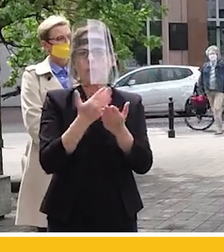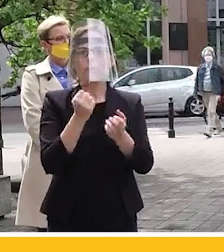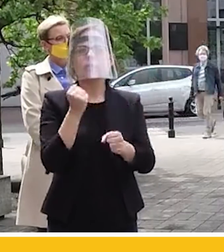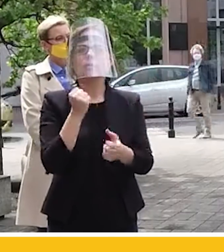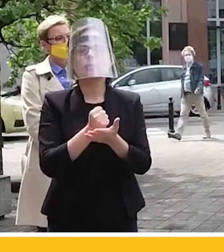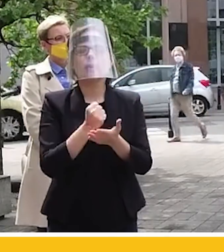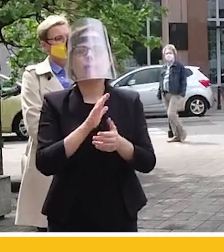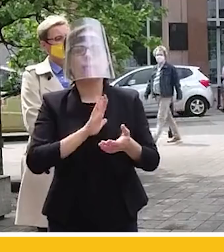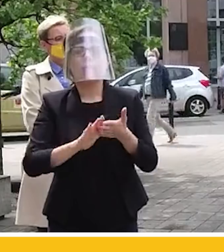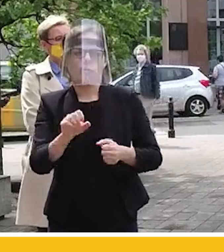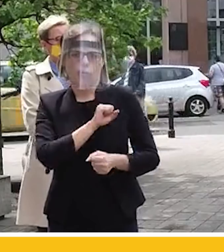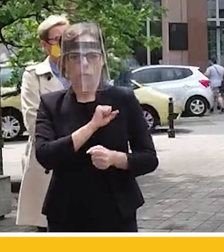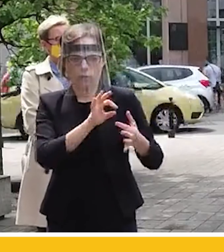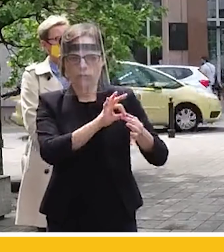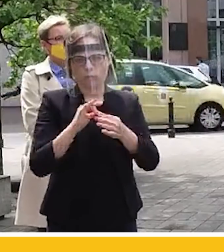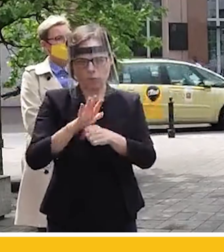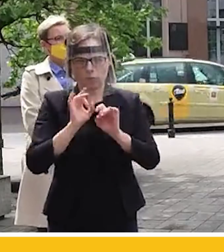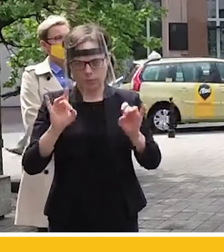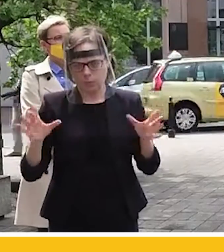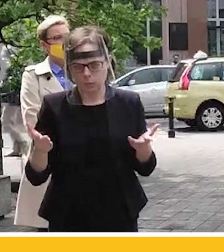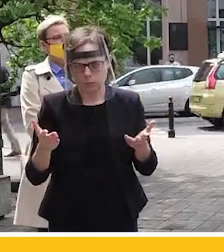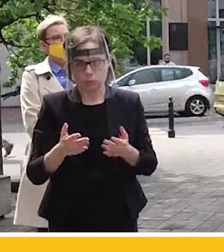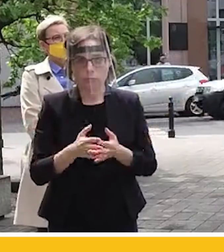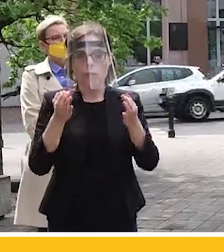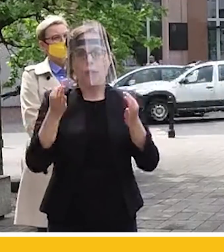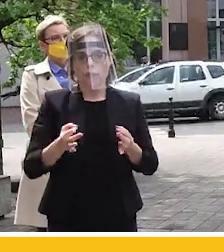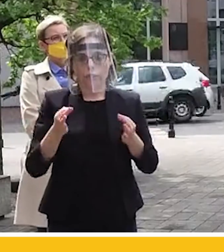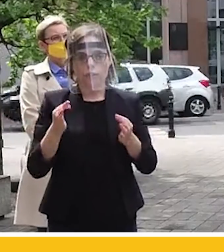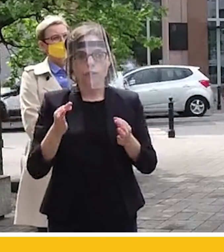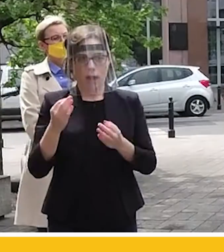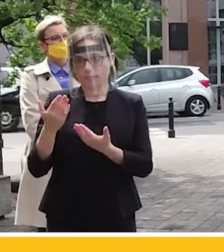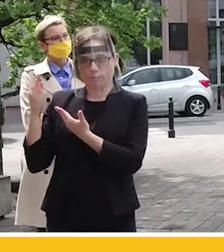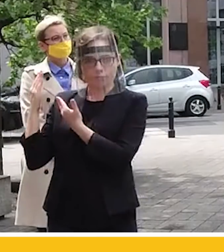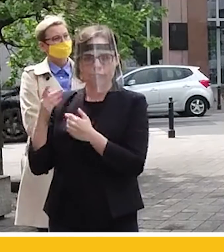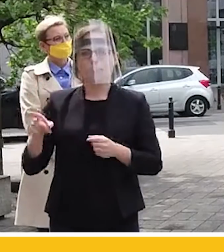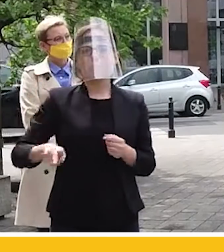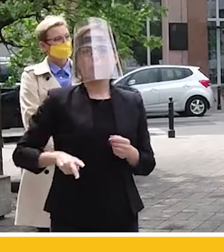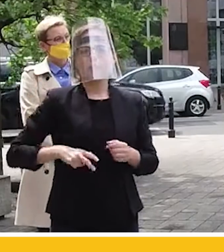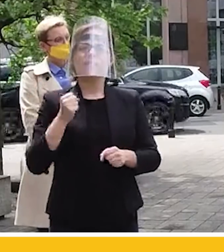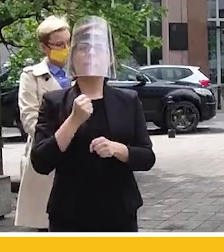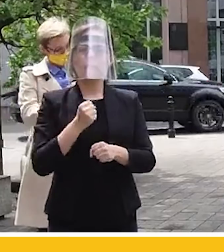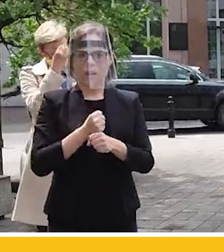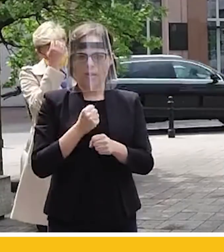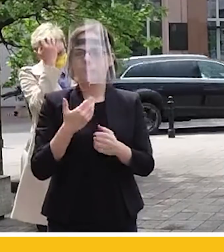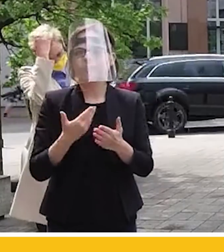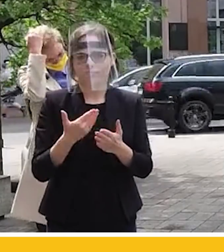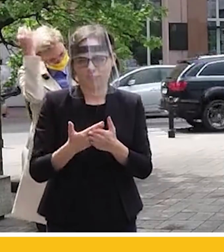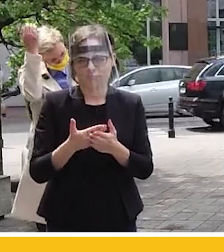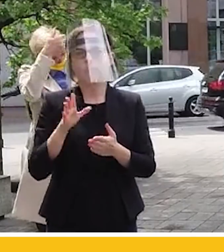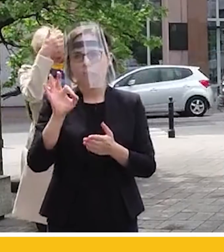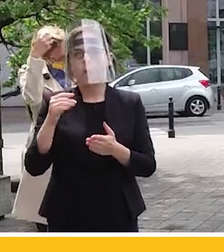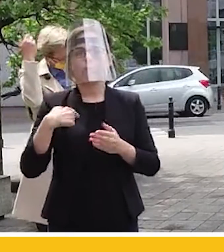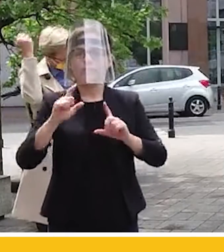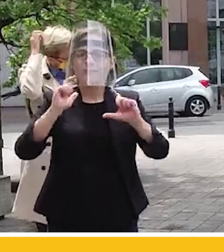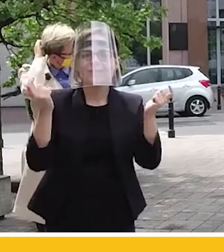bezrobocia związanego z koronawirusem i dzisiaj nieprzypadkowo jesteśmy pod Ministerstwem Pracy, bo właśnie na ten problem chciałbym w